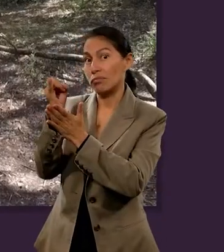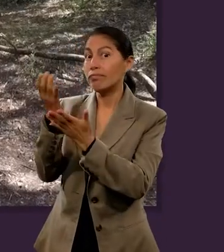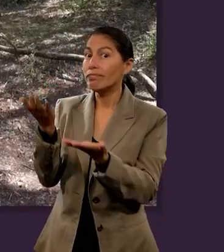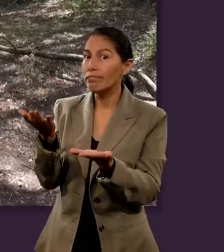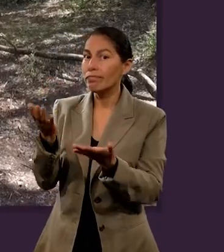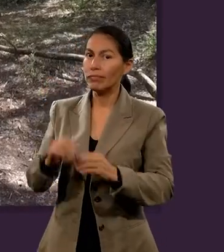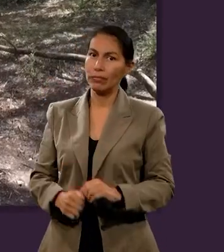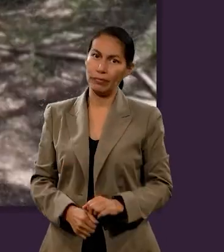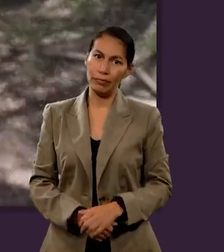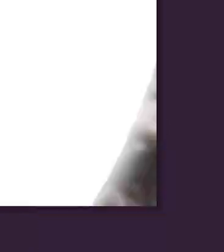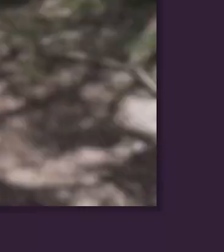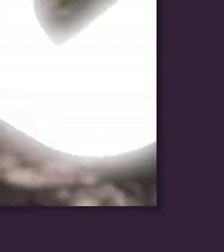decisión es tuya.